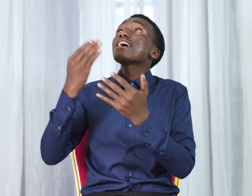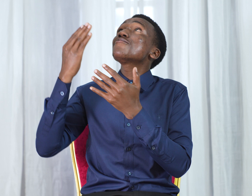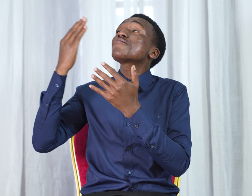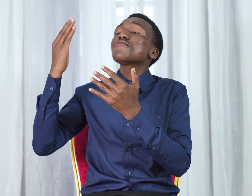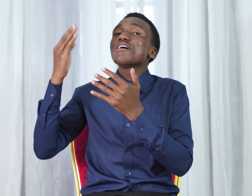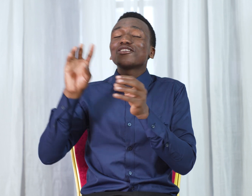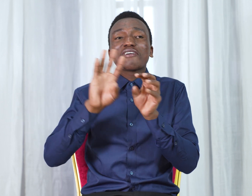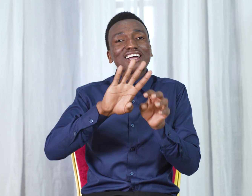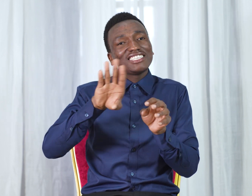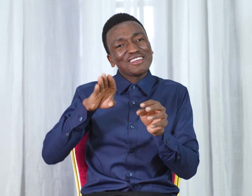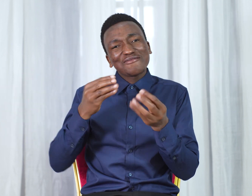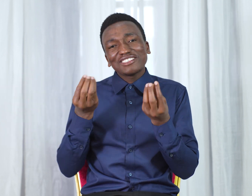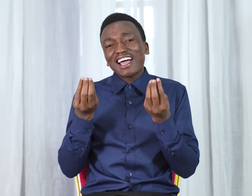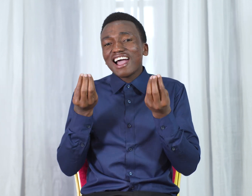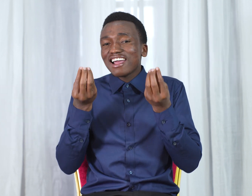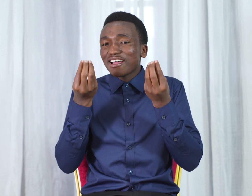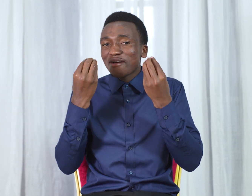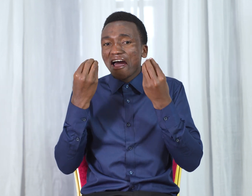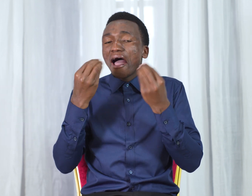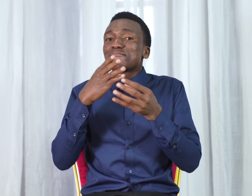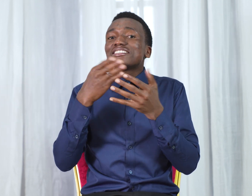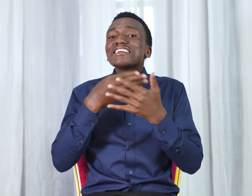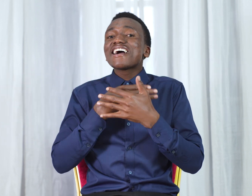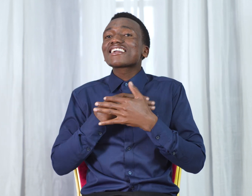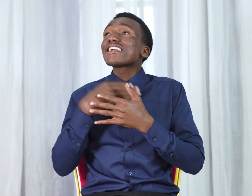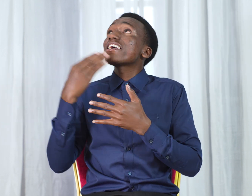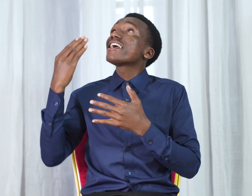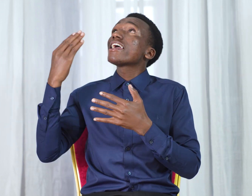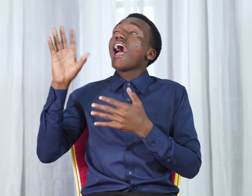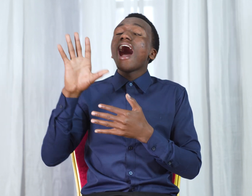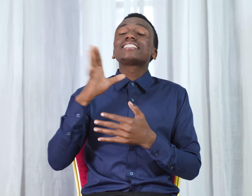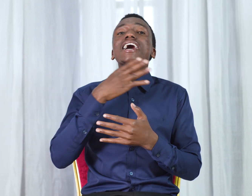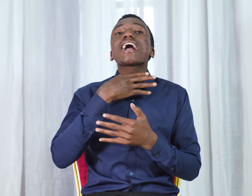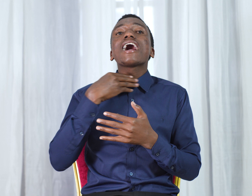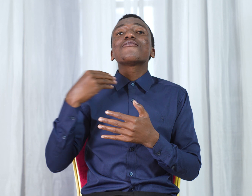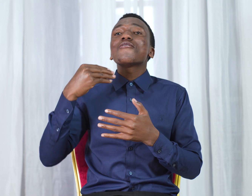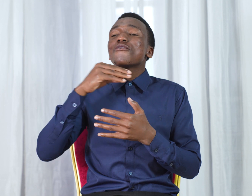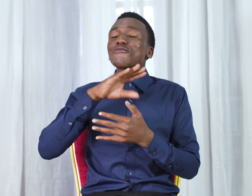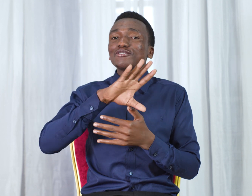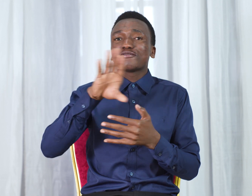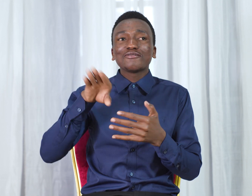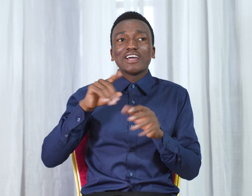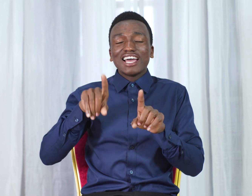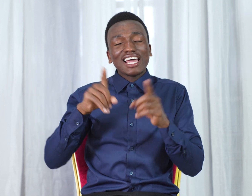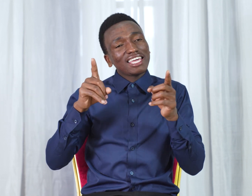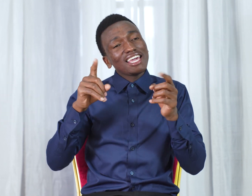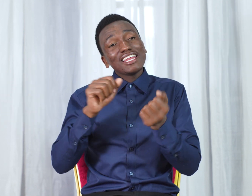mungu Tuajifunza na mapenzi yake Atakayo kwetu Lakini